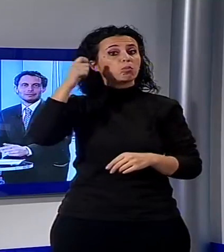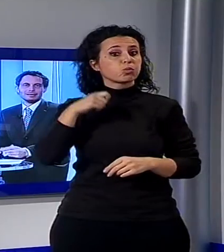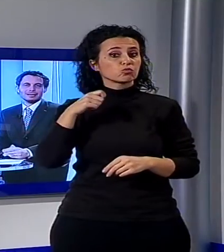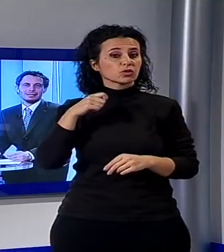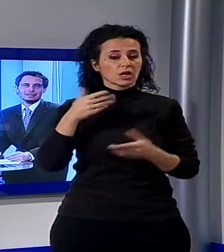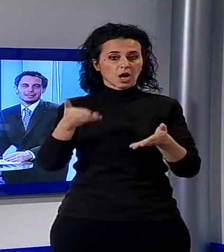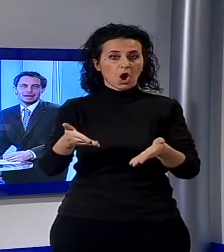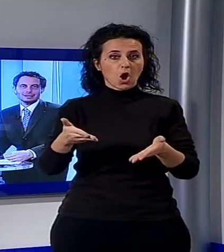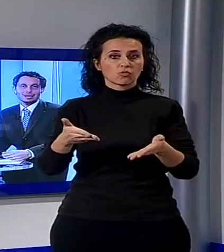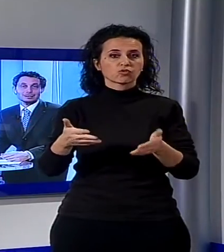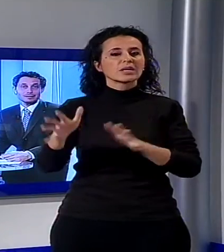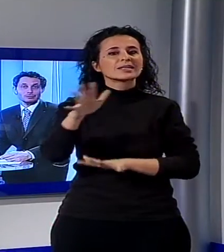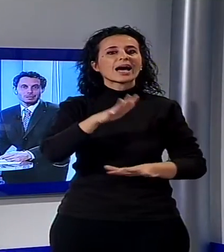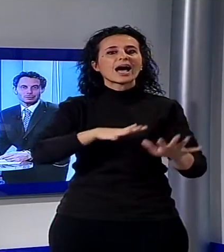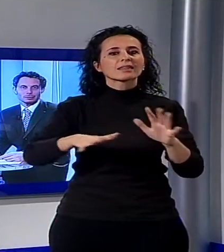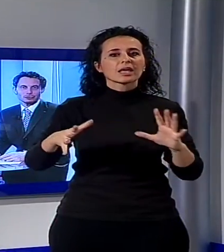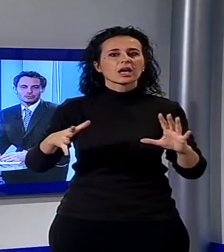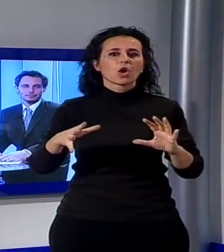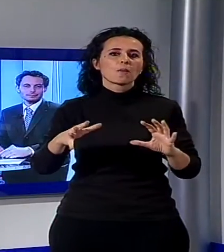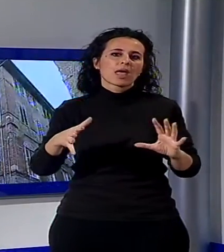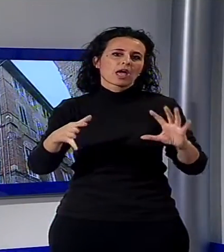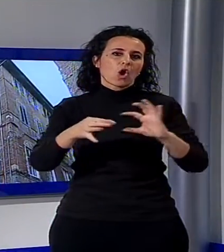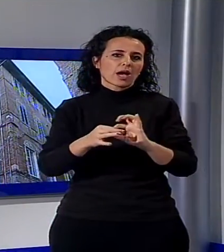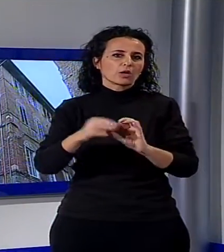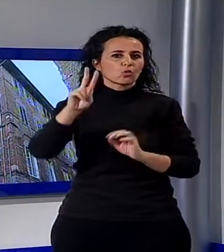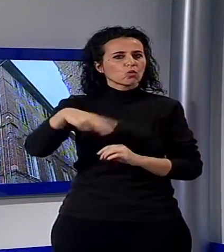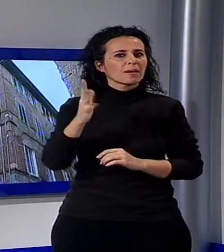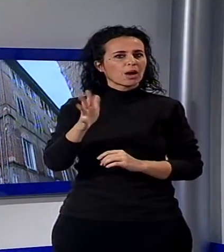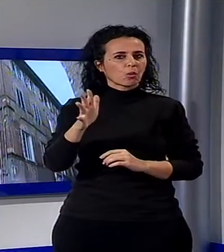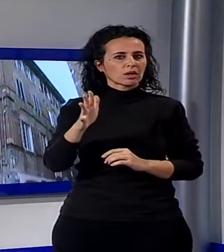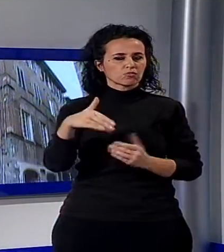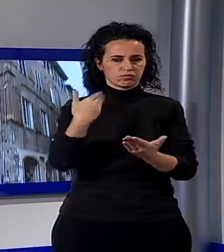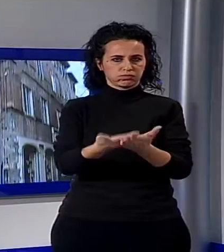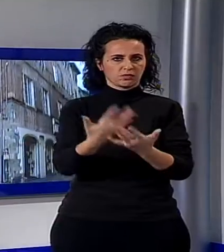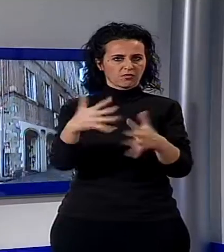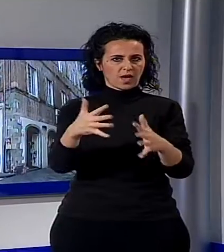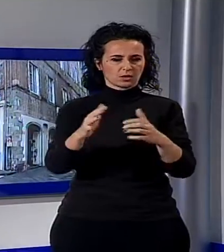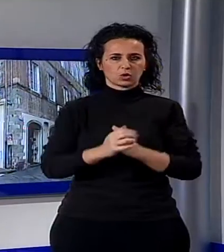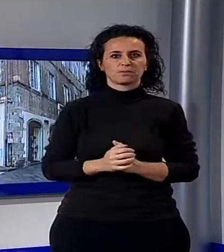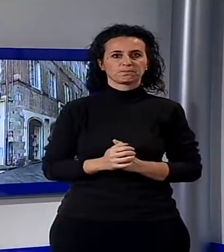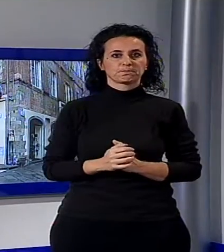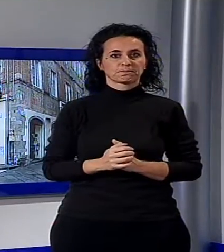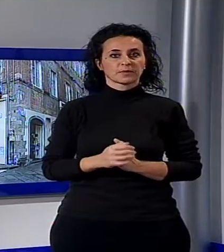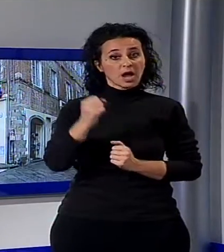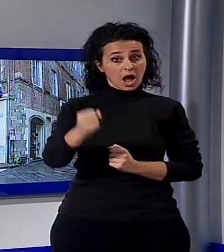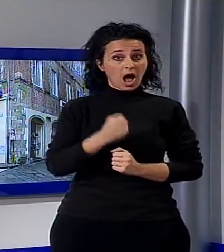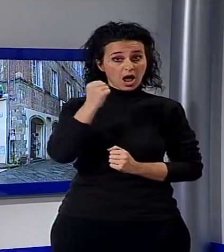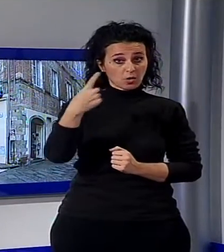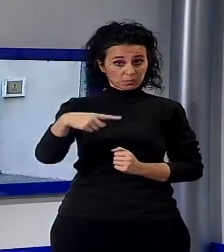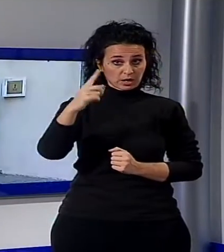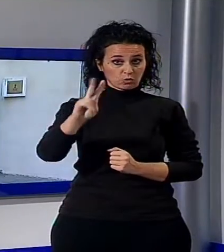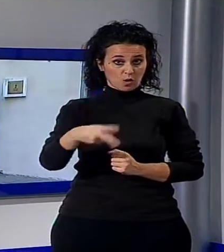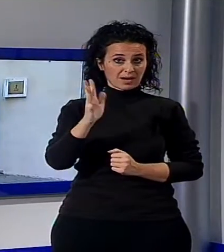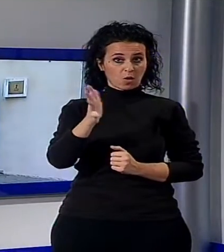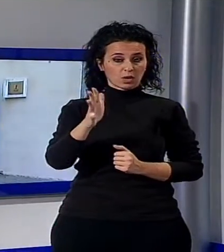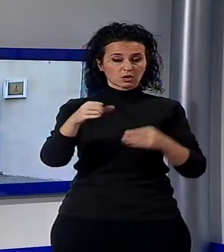stati presentati i dati relativi al 2015. Nel 2015 il Puccini Museum, casa natale di